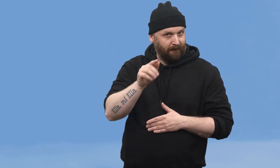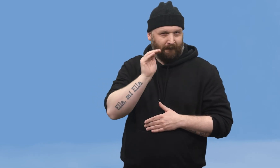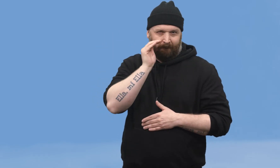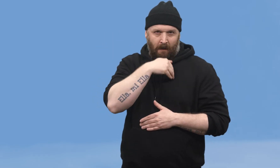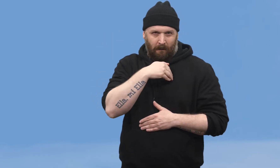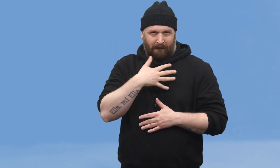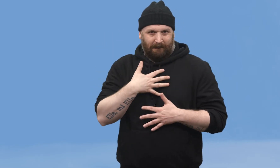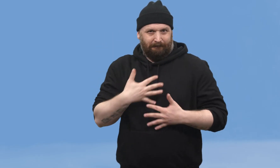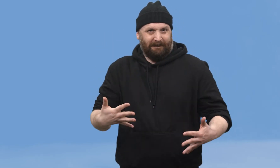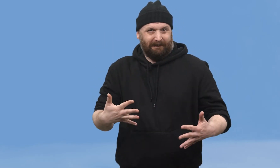senere?